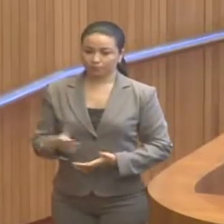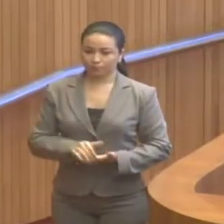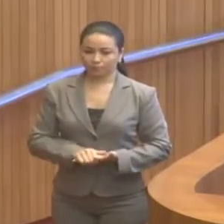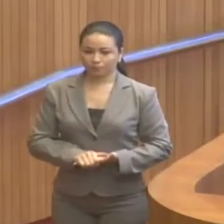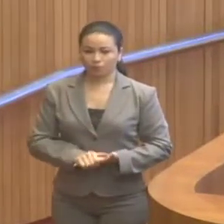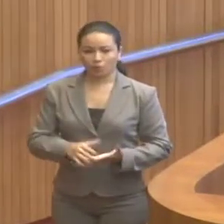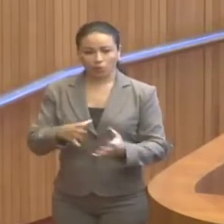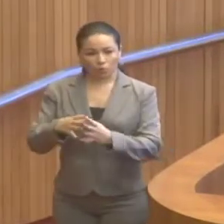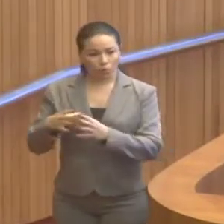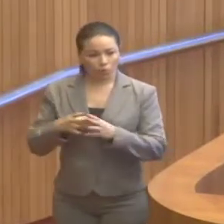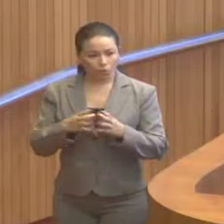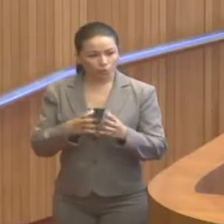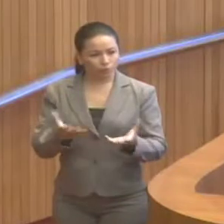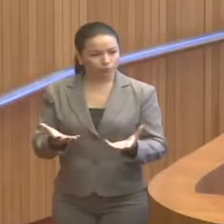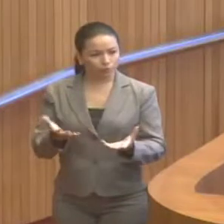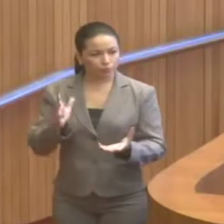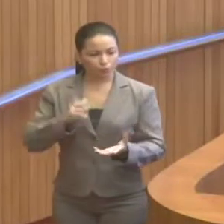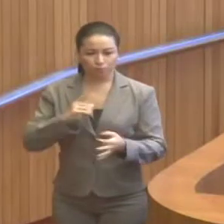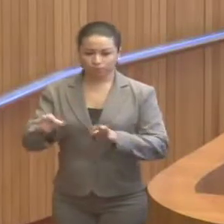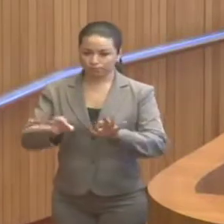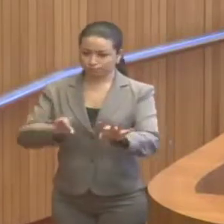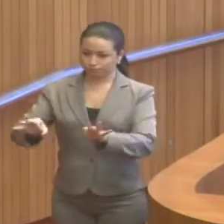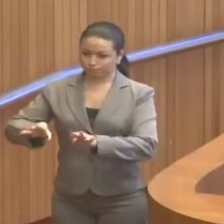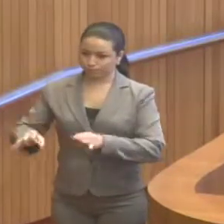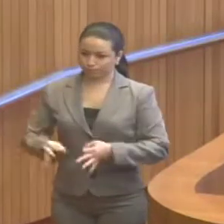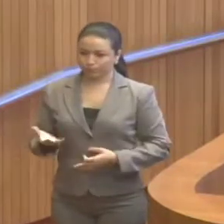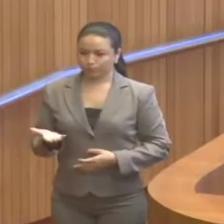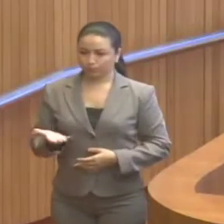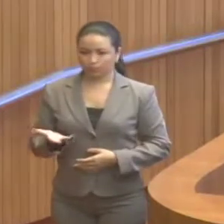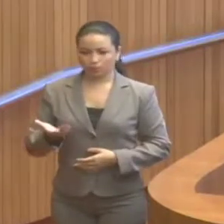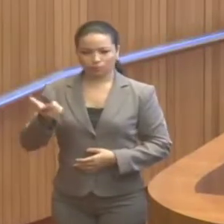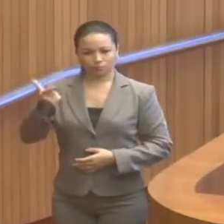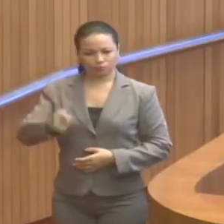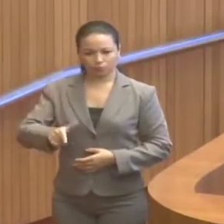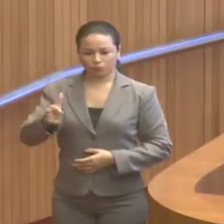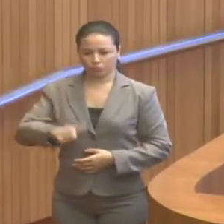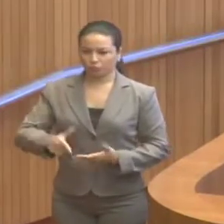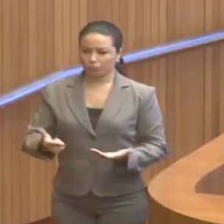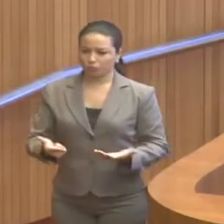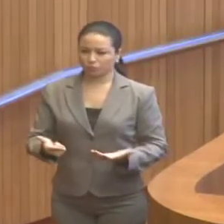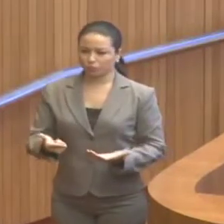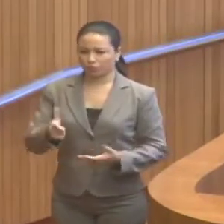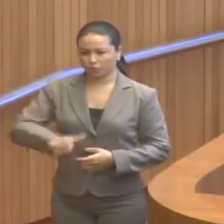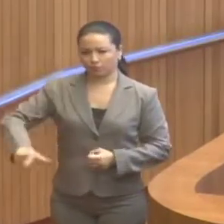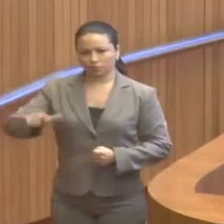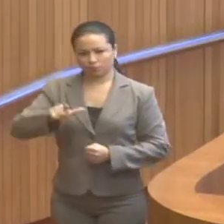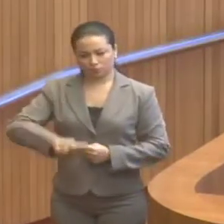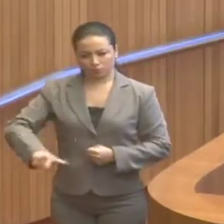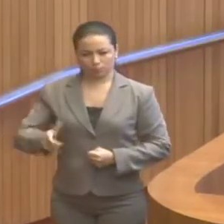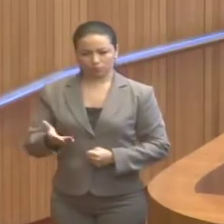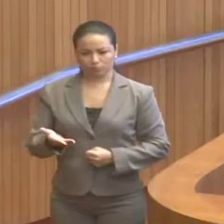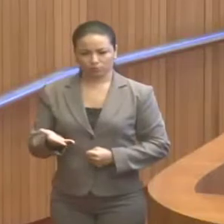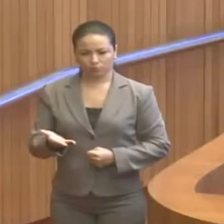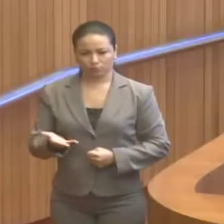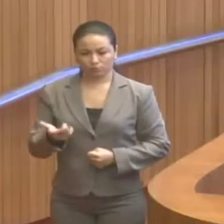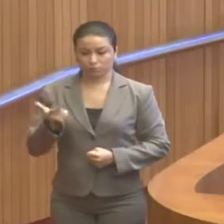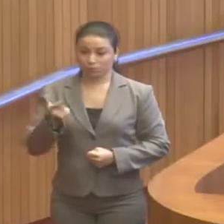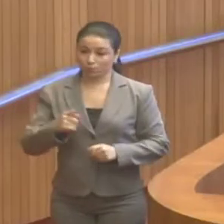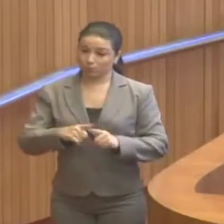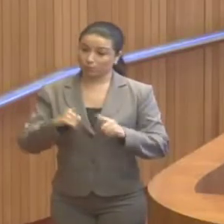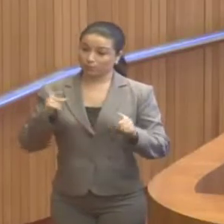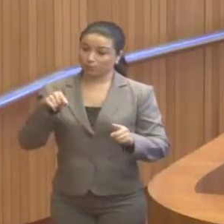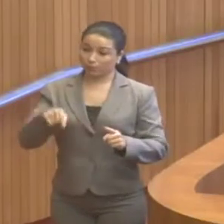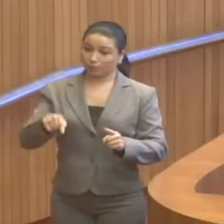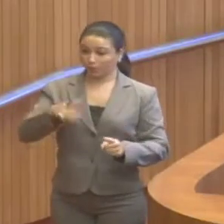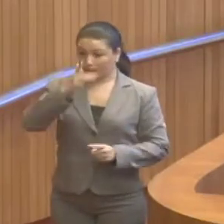As comissões paritárias que foram estabelecidas, não tiveram sequência, não obstante os